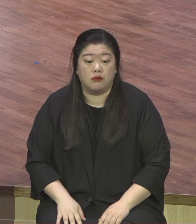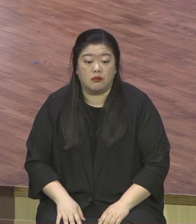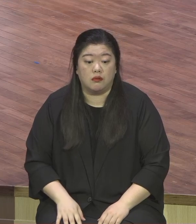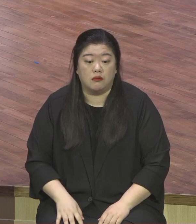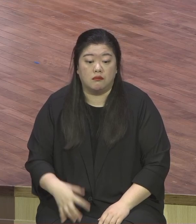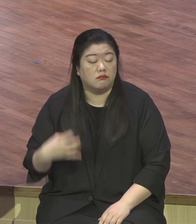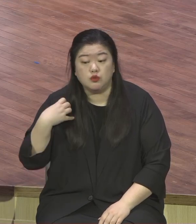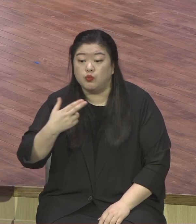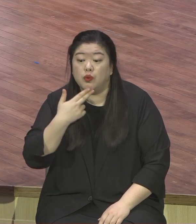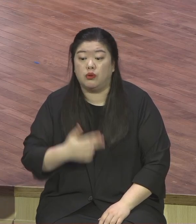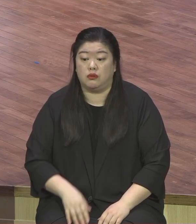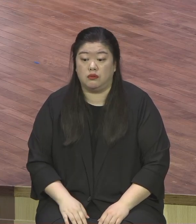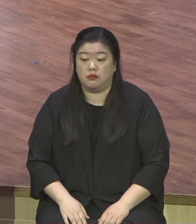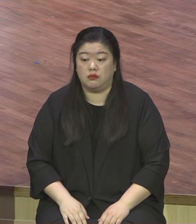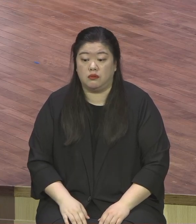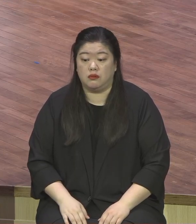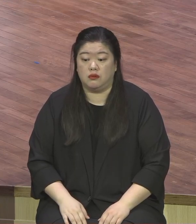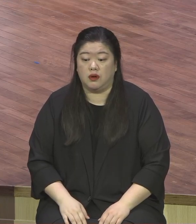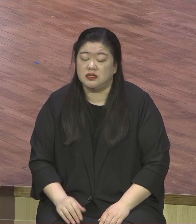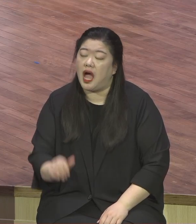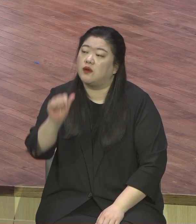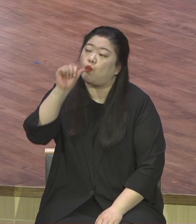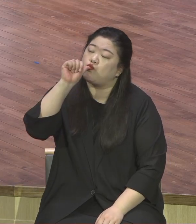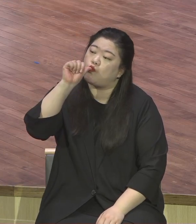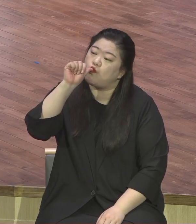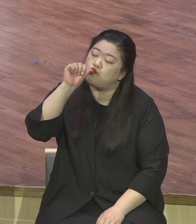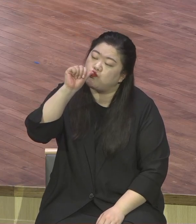뭐 해야 돼요 고기 먹으면 더 얹혀 죽어 죽어